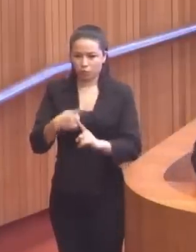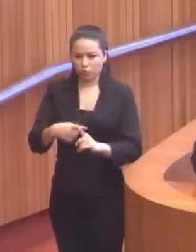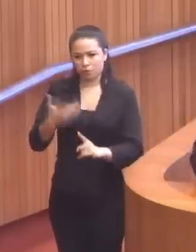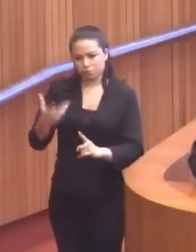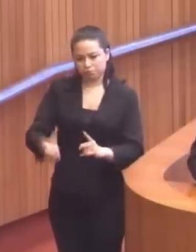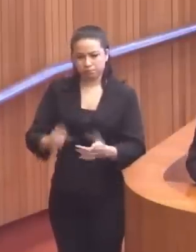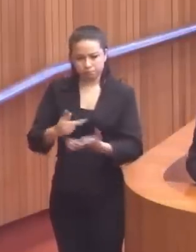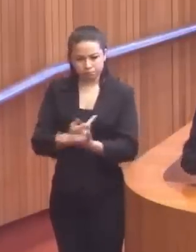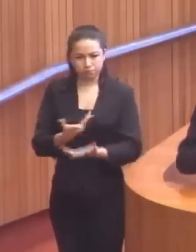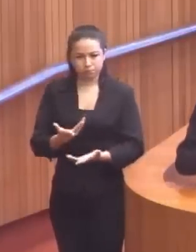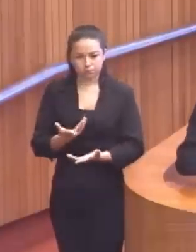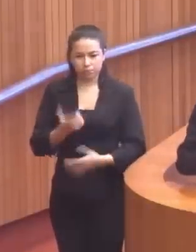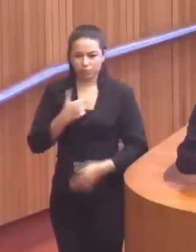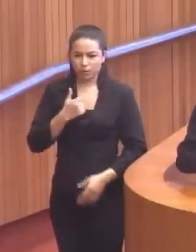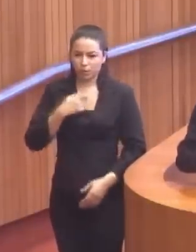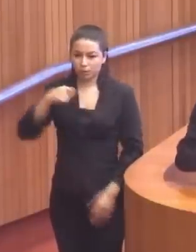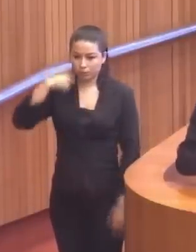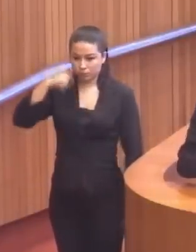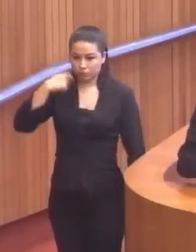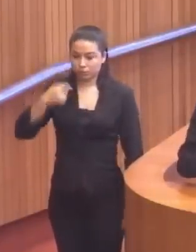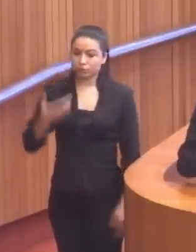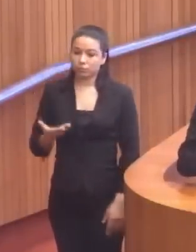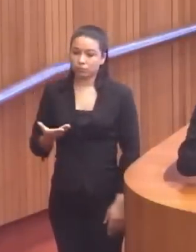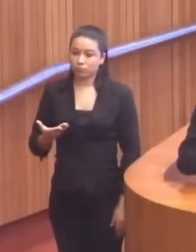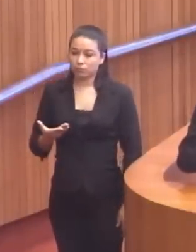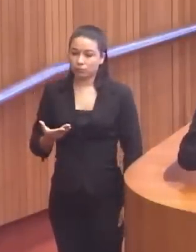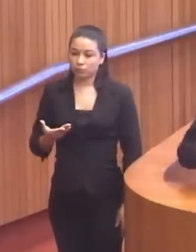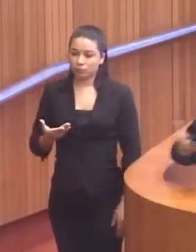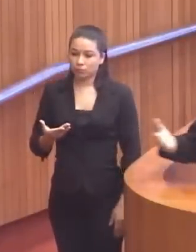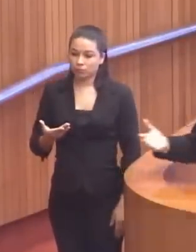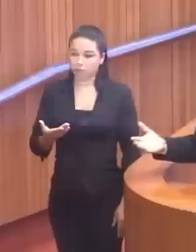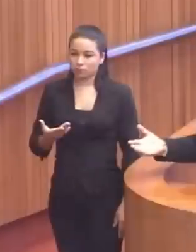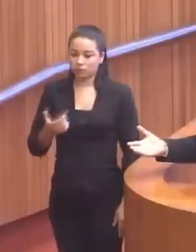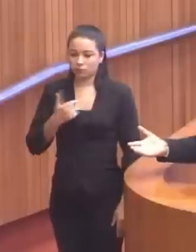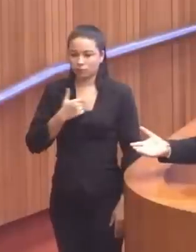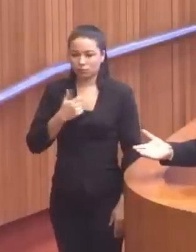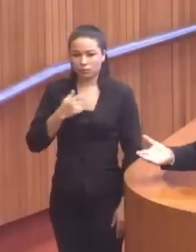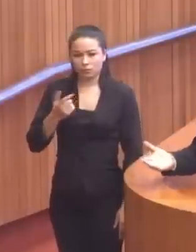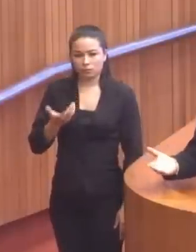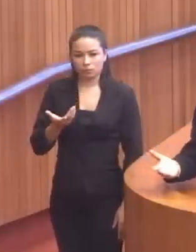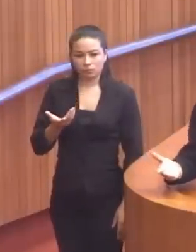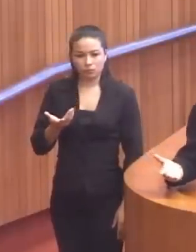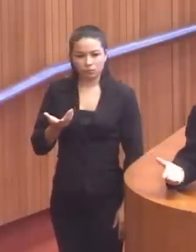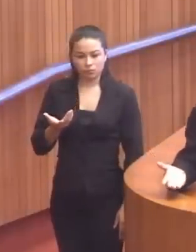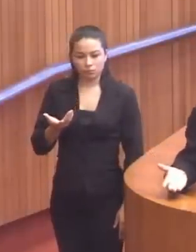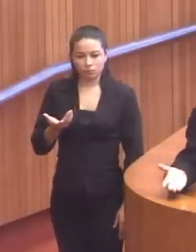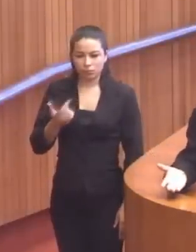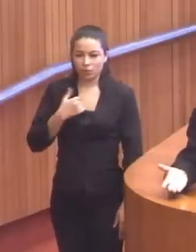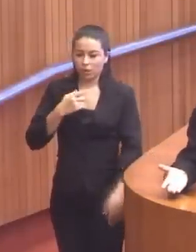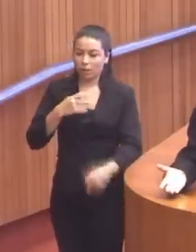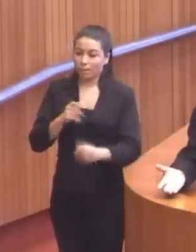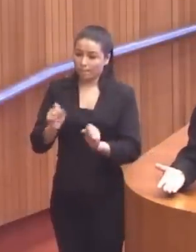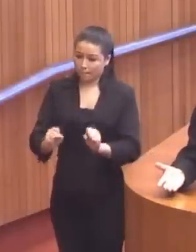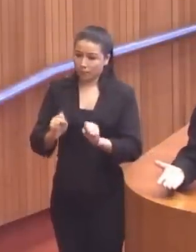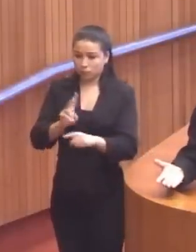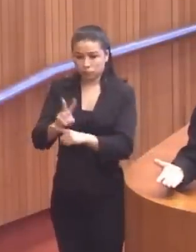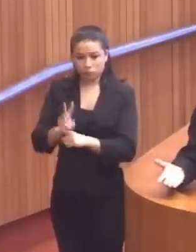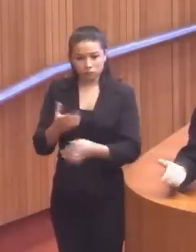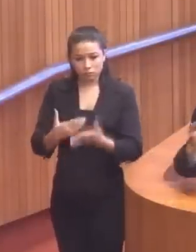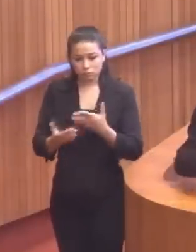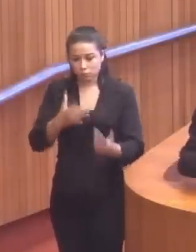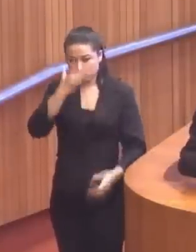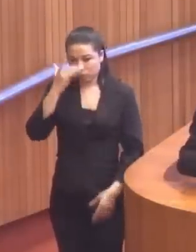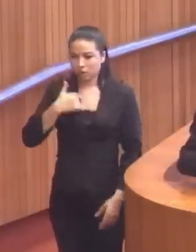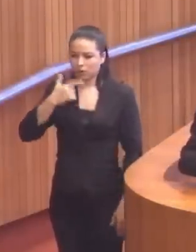porque ele é conivente com o crime. Eu sou advogado. Eu posso advogar contra qualquer, eu posso defender qualquer pessoa.